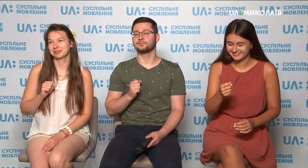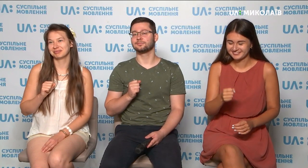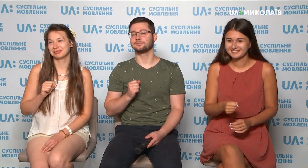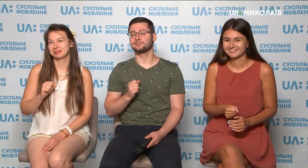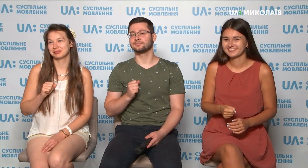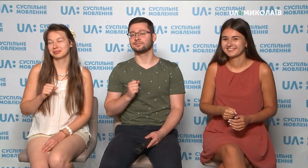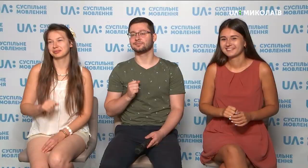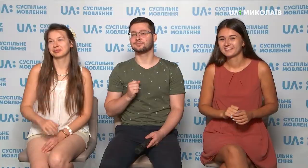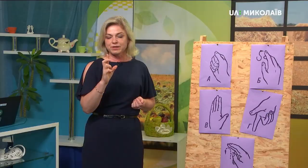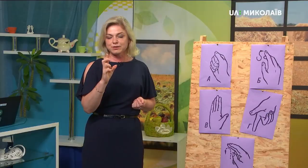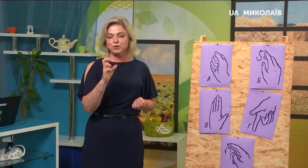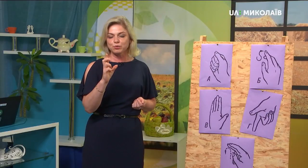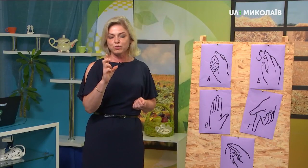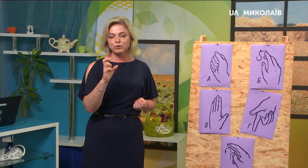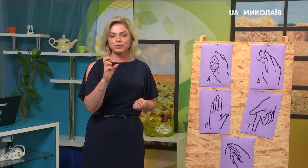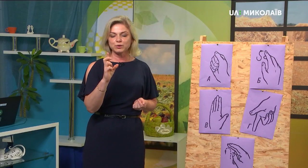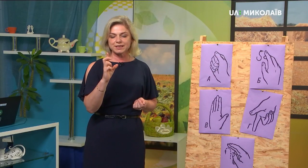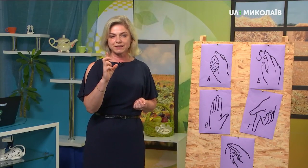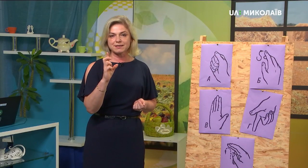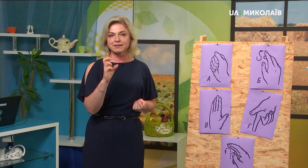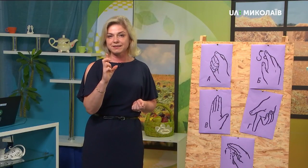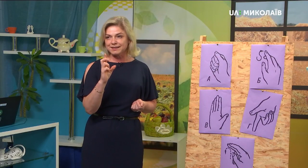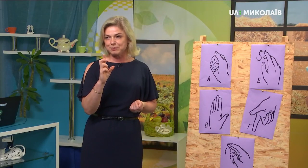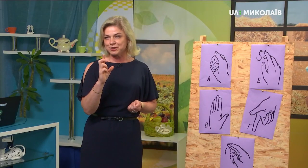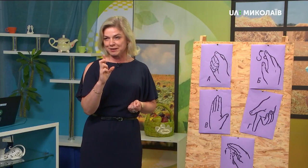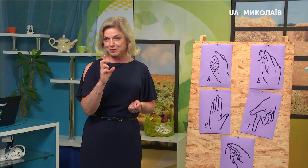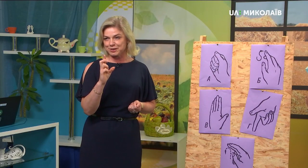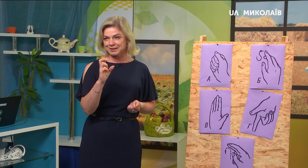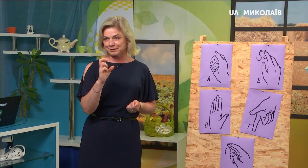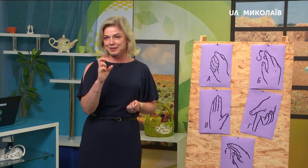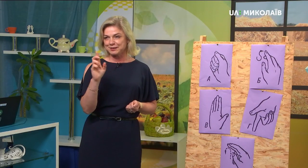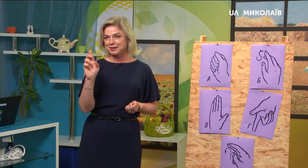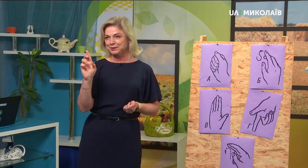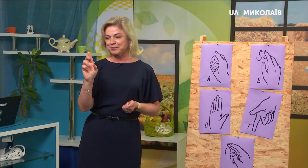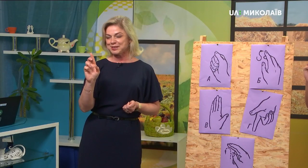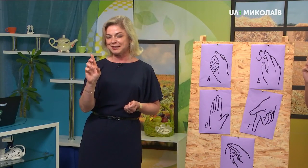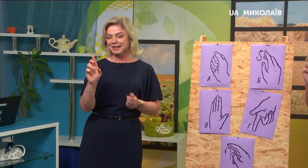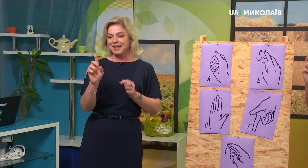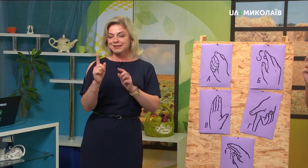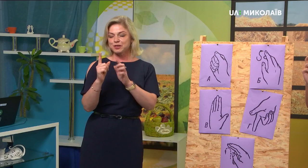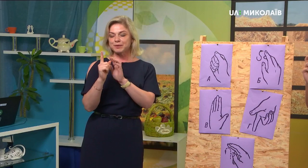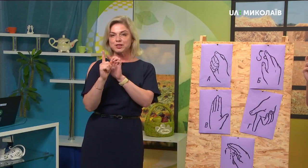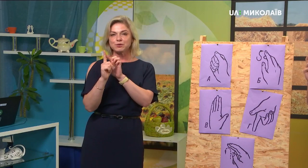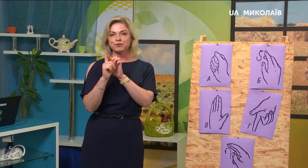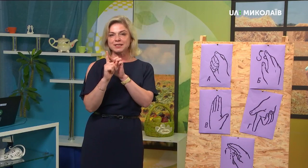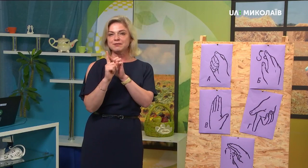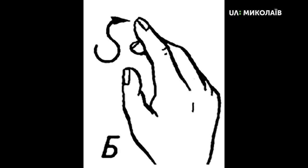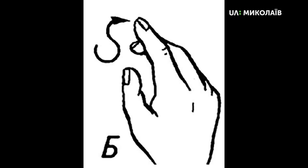Літера «Б» комбінацією букв досить така складна для починаючих, тих, хто починає. Значить, перший вказівний